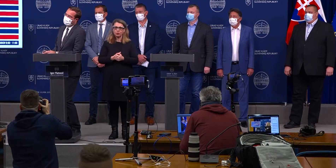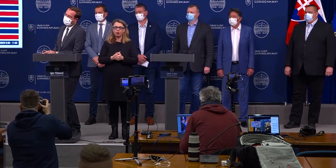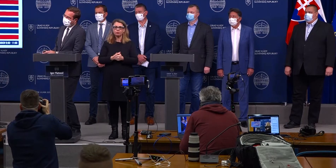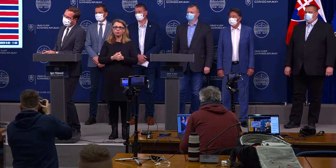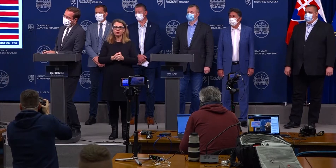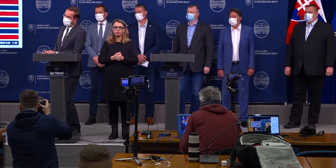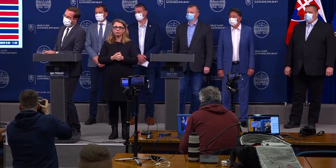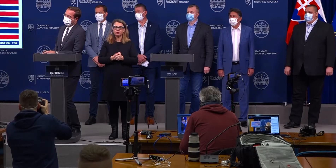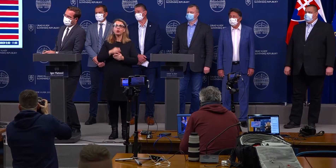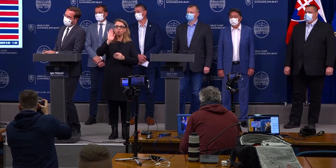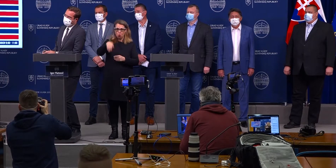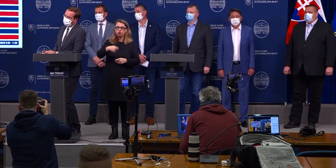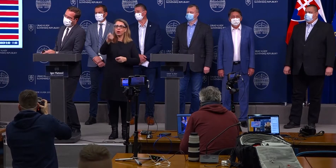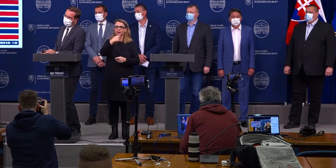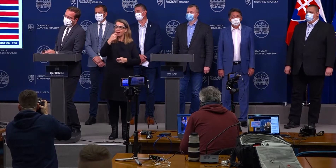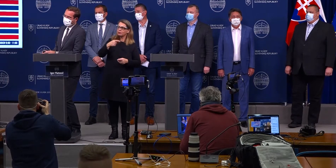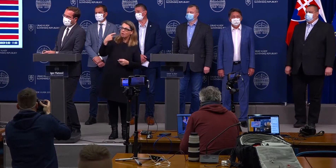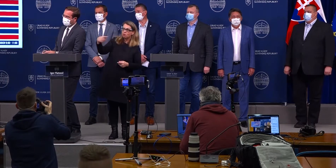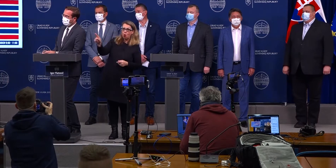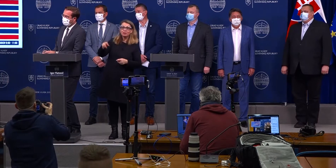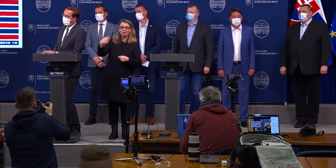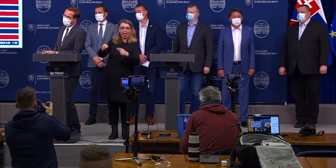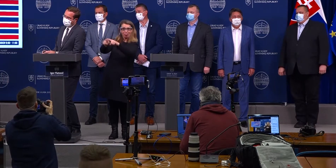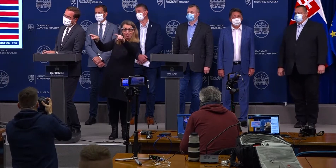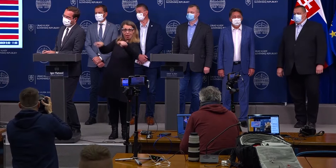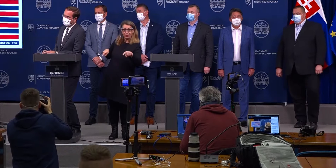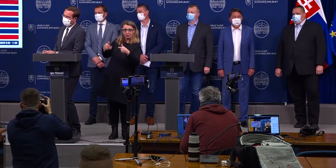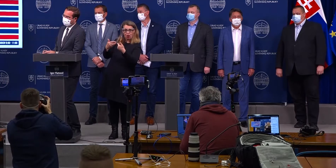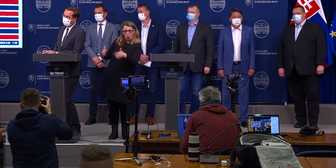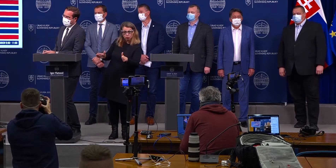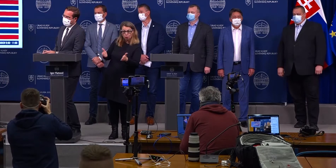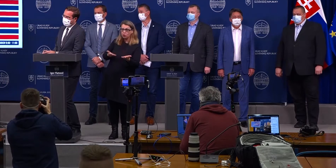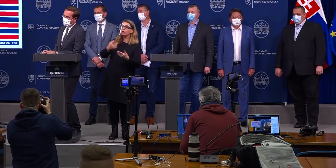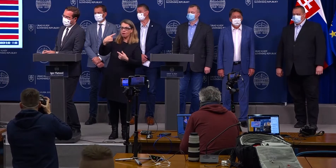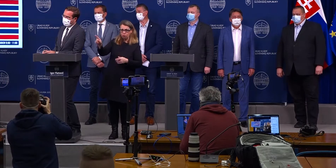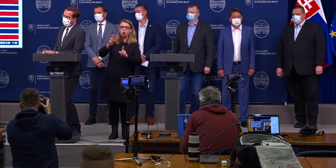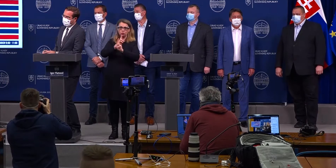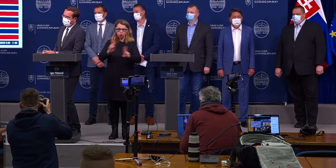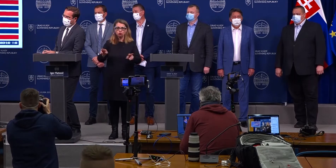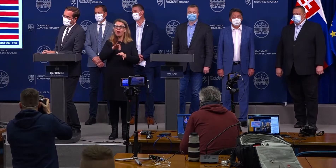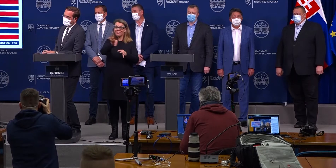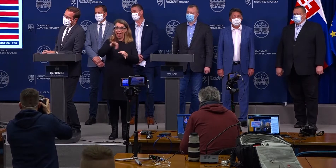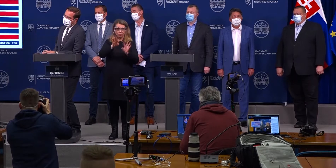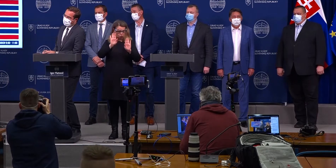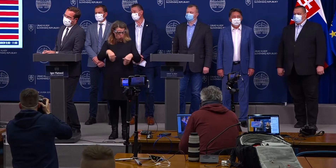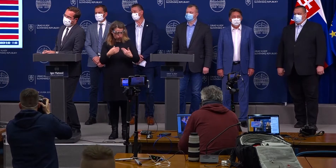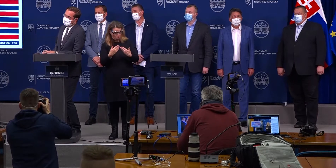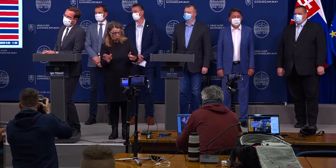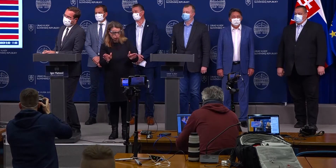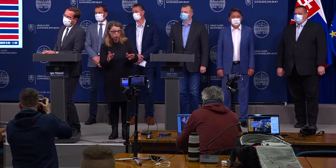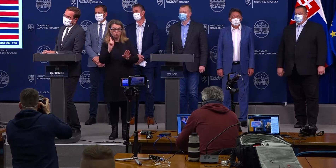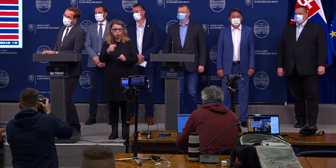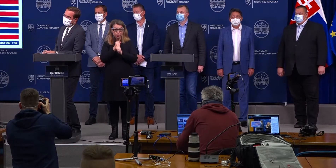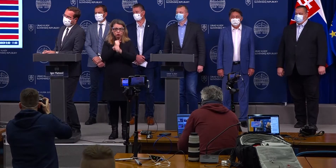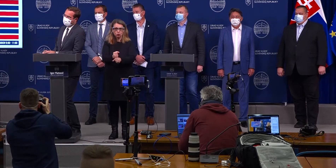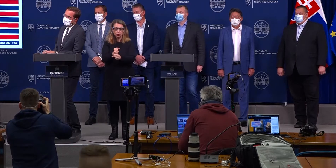servírovať v exteriéroch, keď budú mať takéto terasy otvorené alebo k dispozícii. Čiže kaviárne môžu mať normálne otvorené, musia dodržiavať